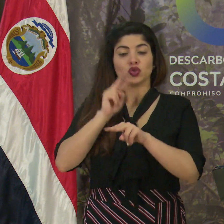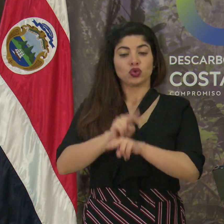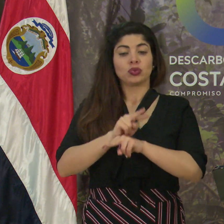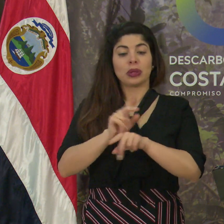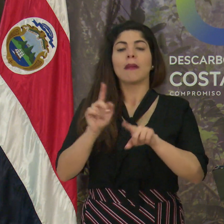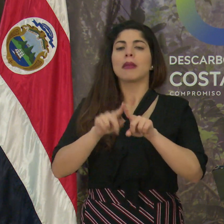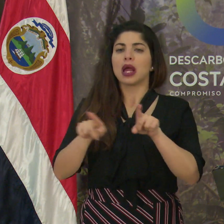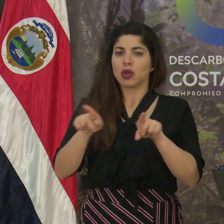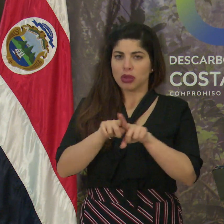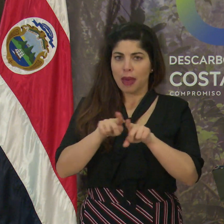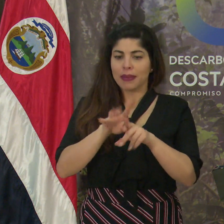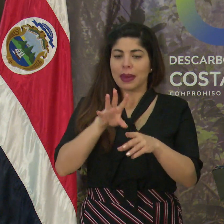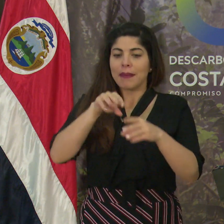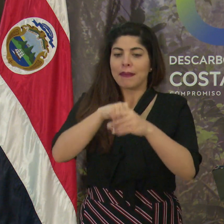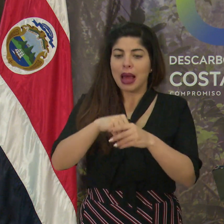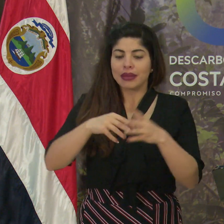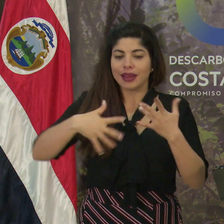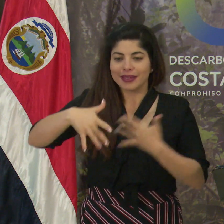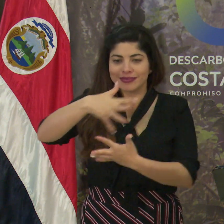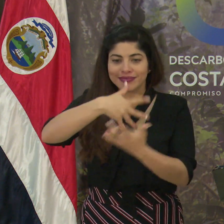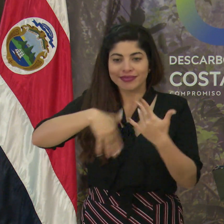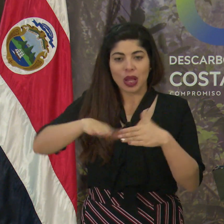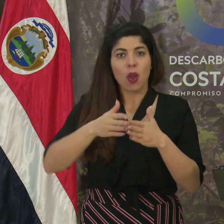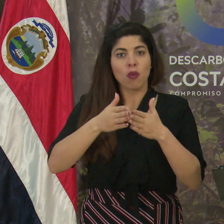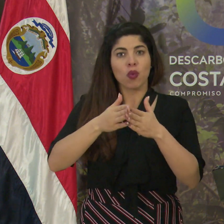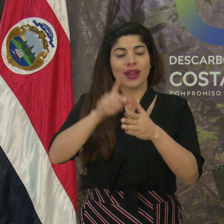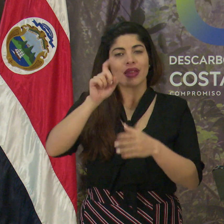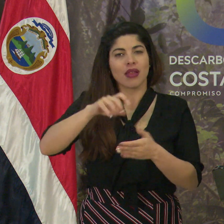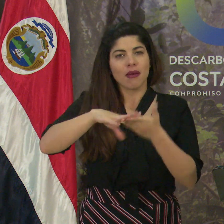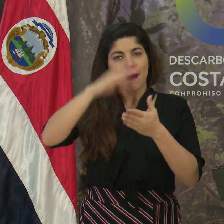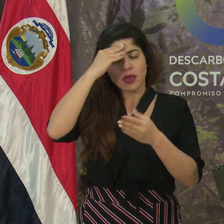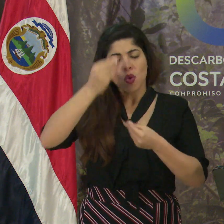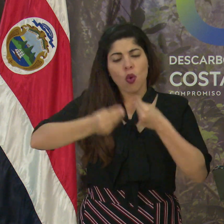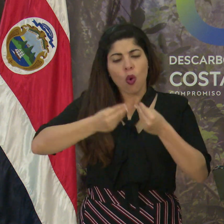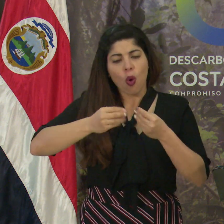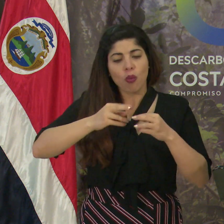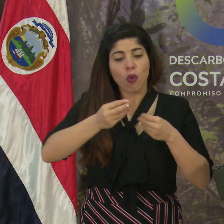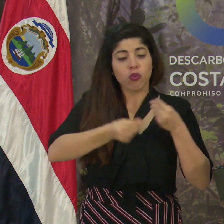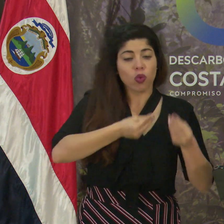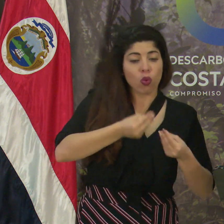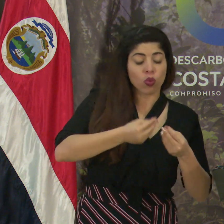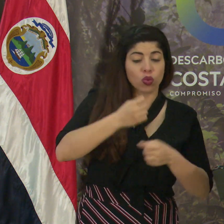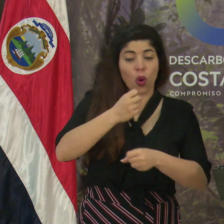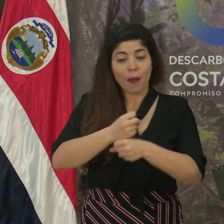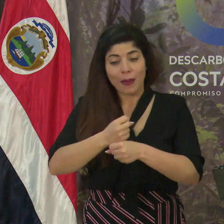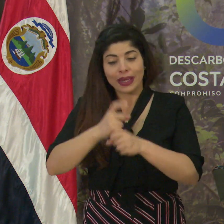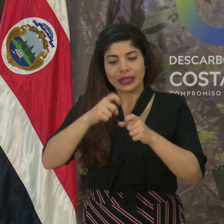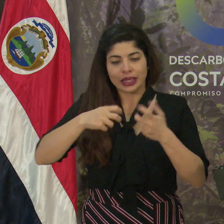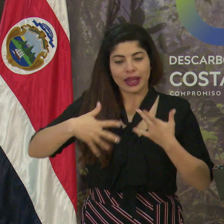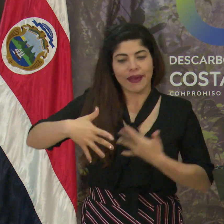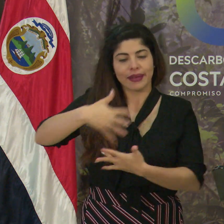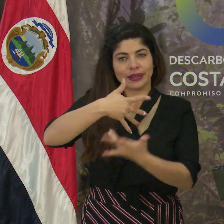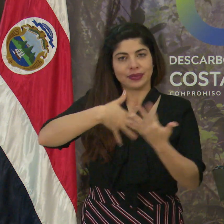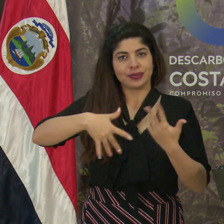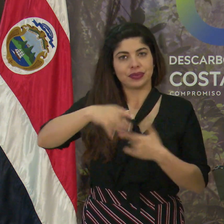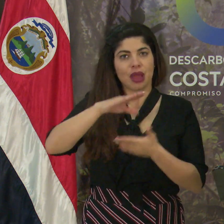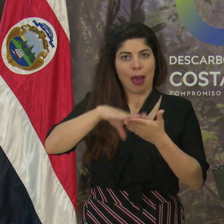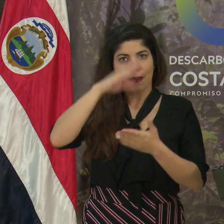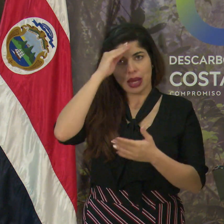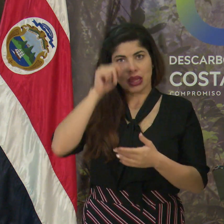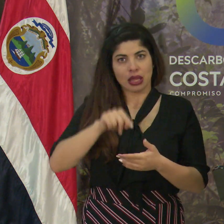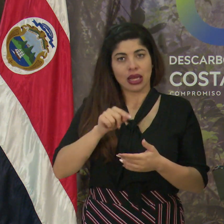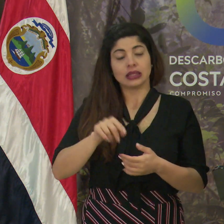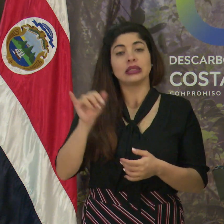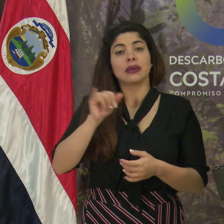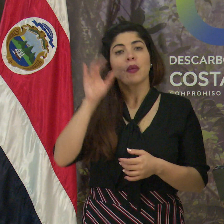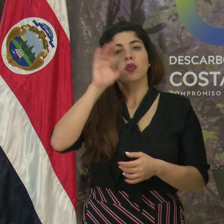también es parte del ecosistema portuario y hay que aprender a correlacionar los productos y las operaciones que hay allá. Y por supuesto hay que